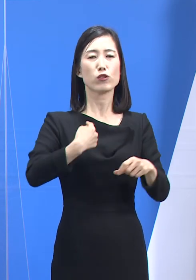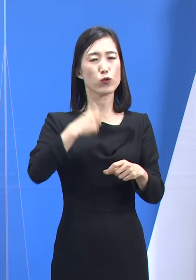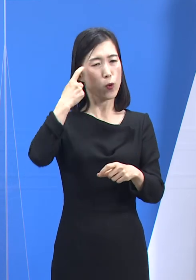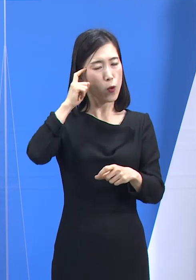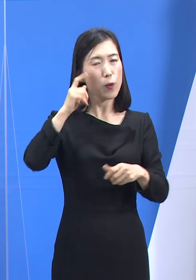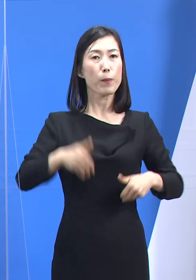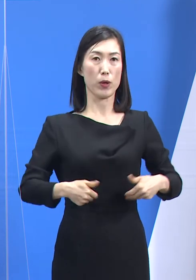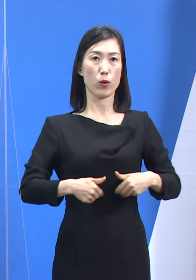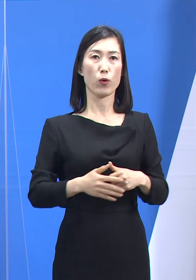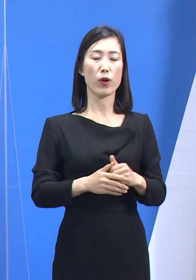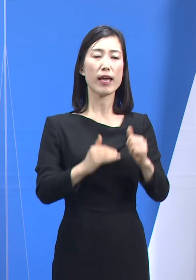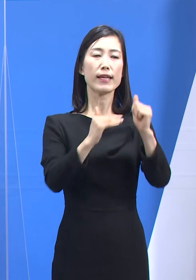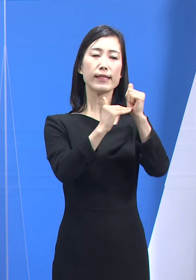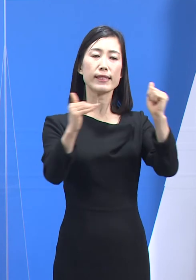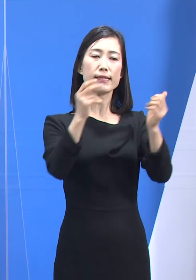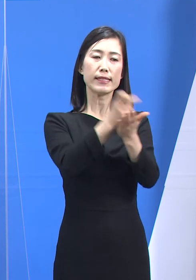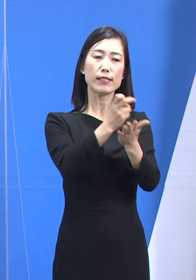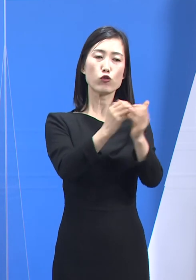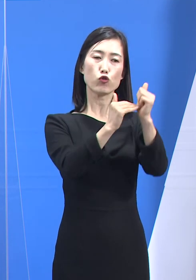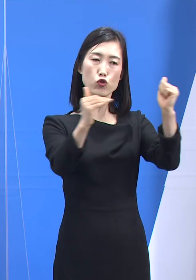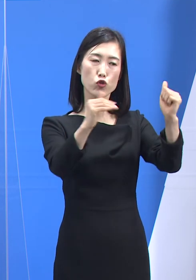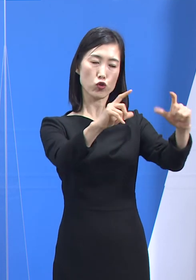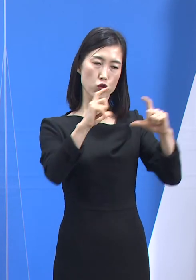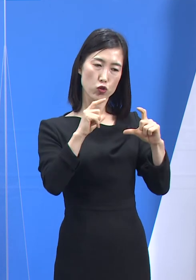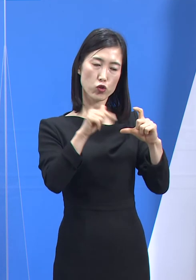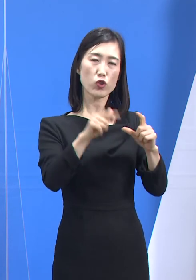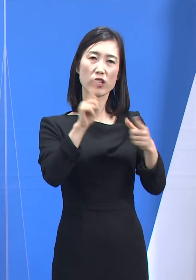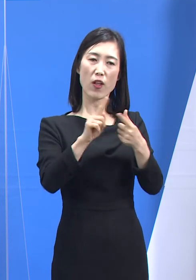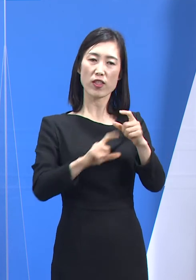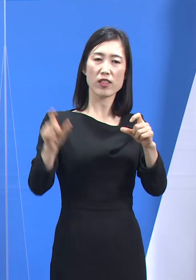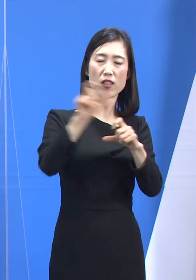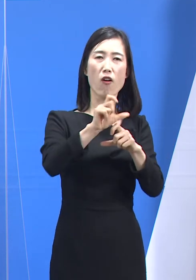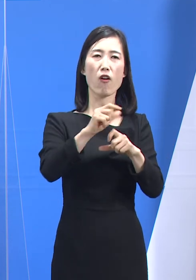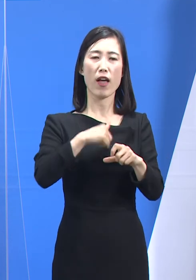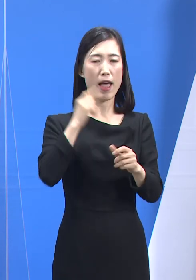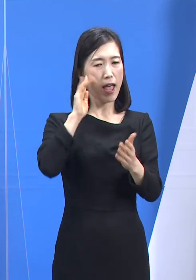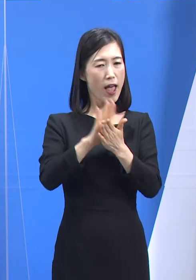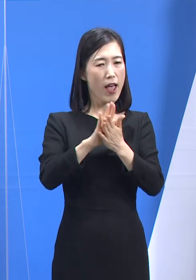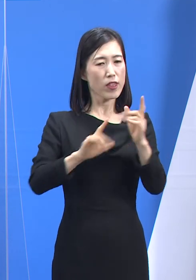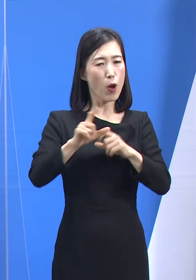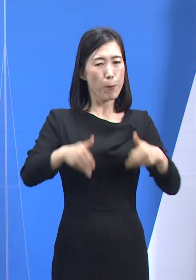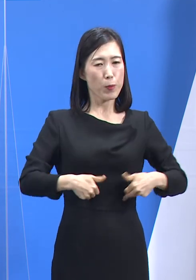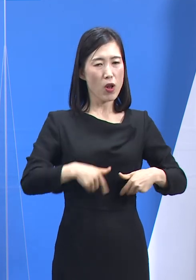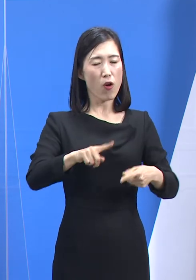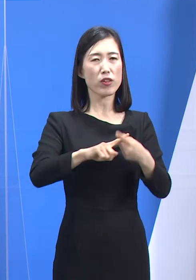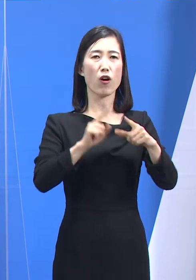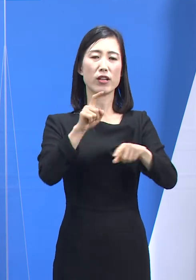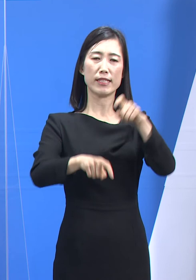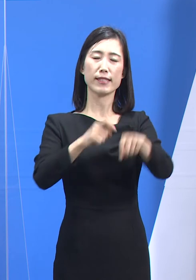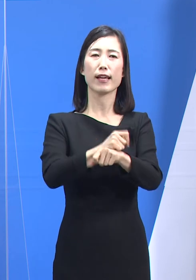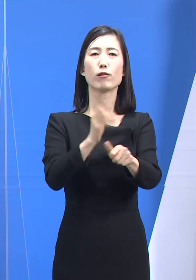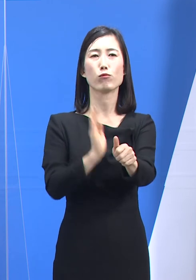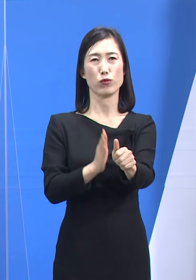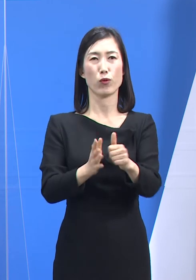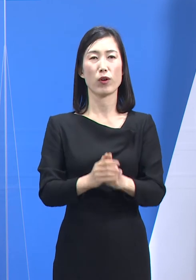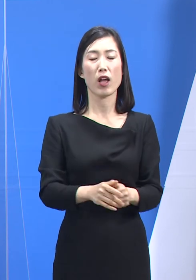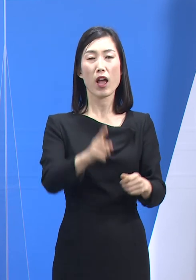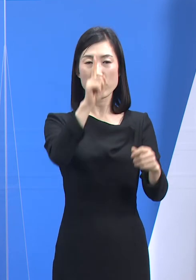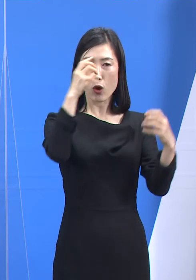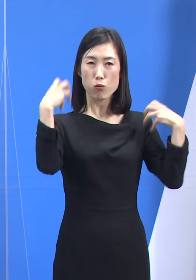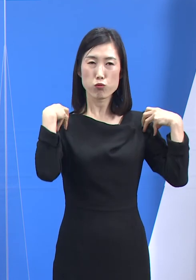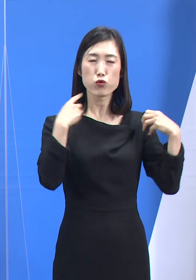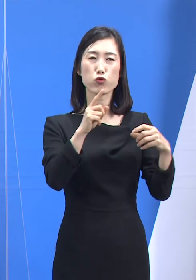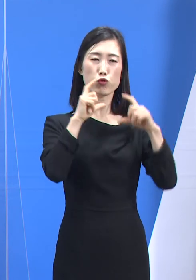이해하고 각자의 현실에서 최선의 방법을 찾아 적용해 주십시오. 정부가 강조하고 있는 기조처럼